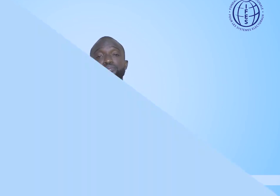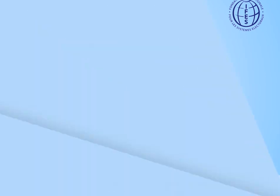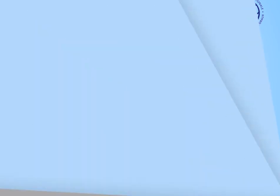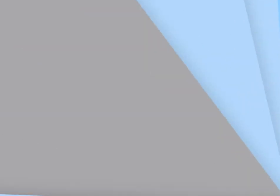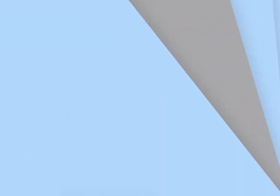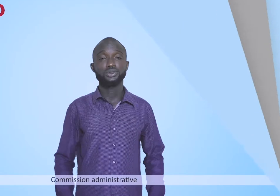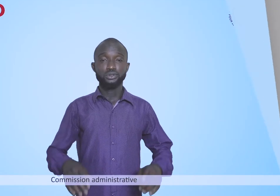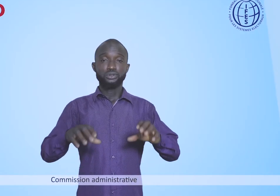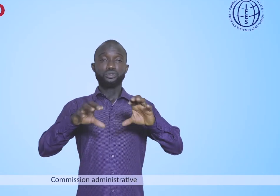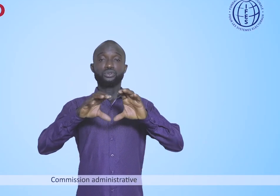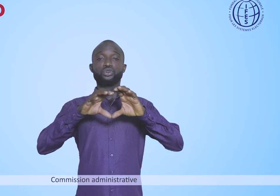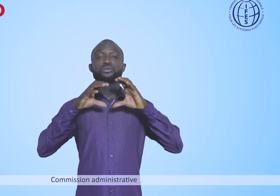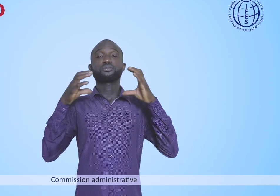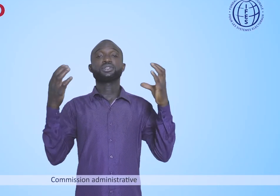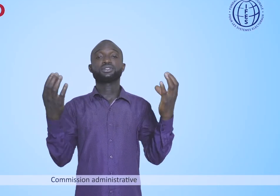Commission administrative